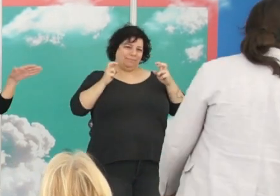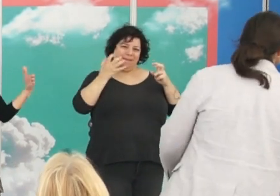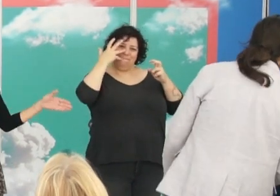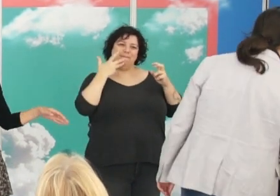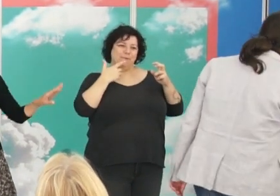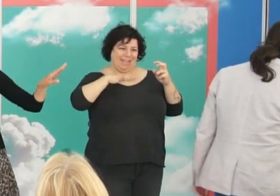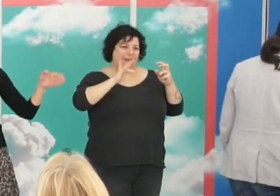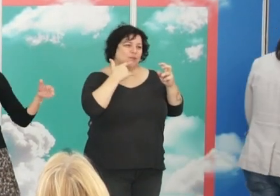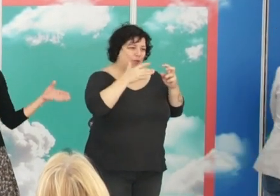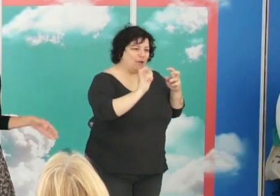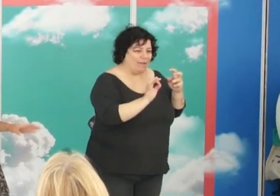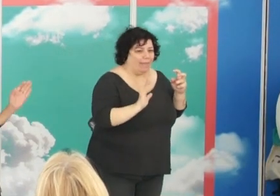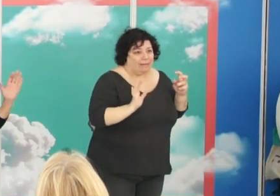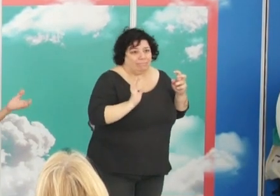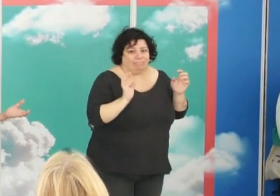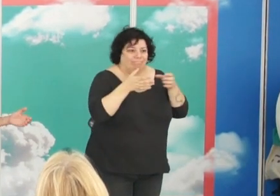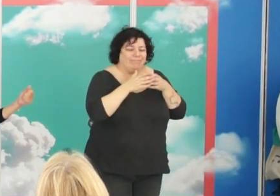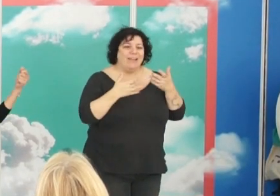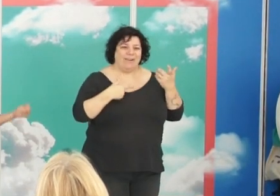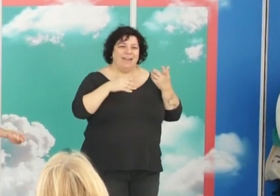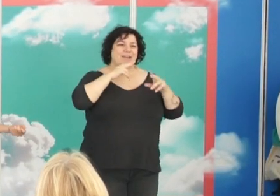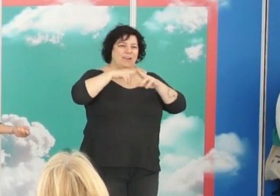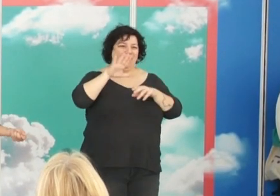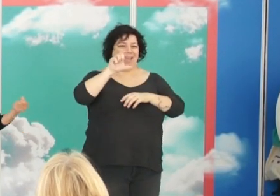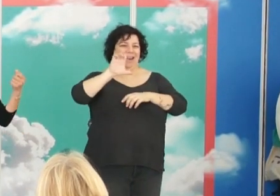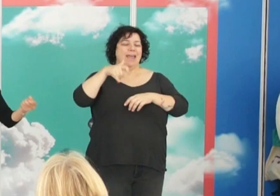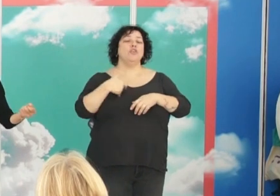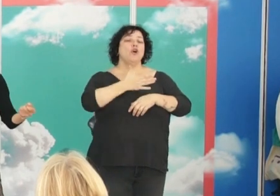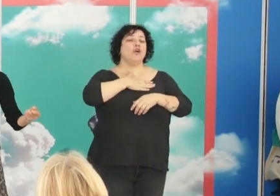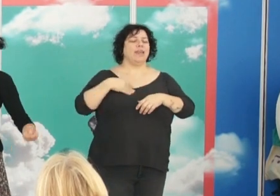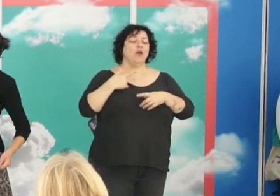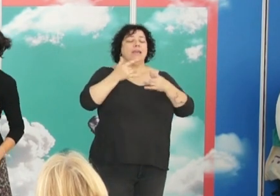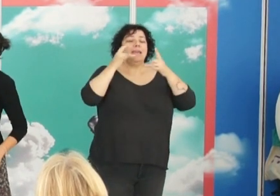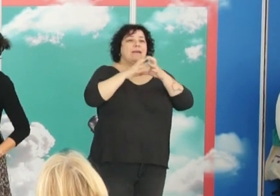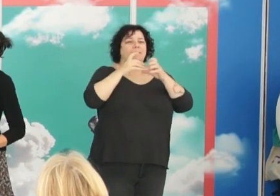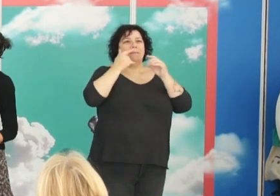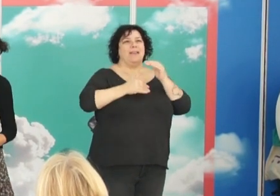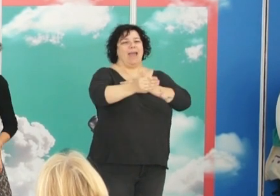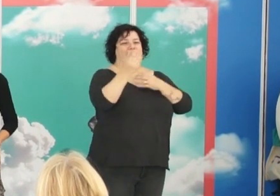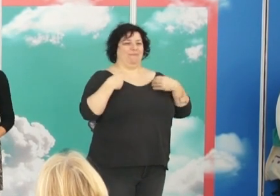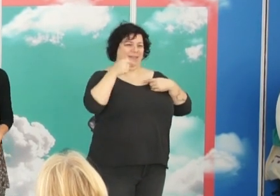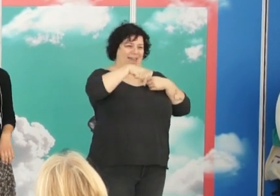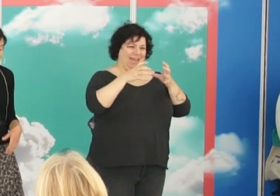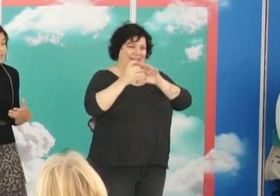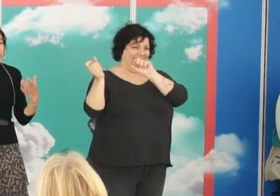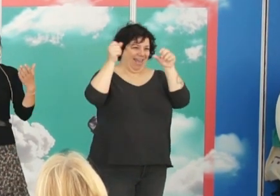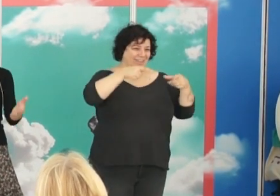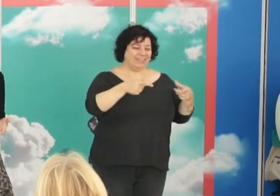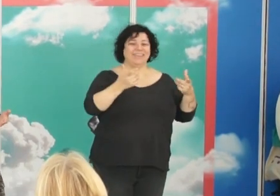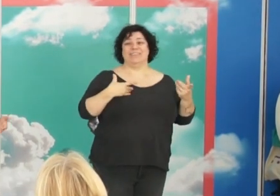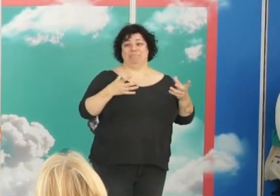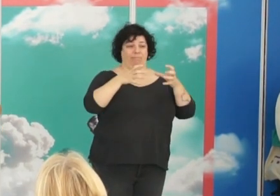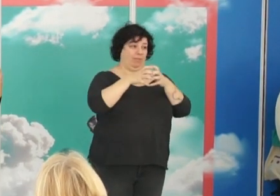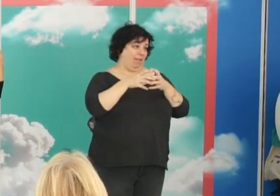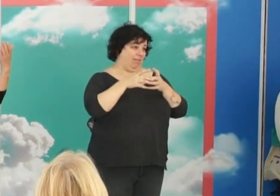Pero esto lo digo así. Hola, soy Elena Lázaro y yo lo que quiero y a lo que aspiro en mi vida es a vivir en Granada. Vivís en una